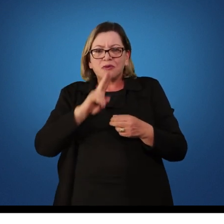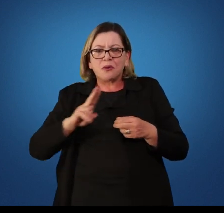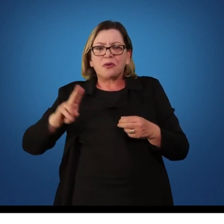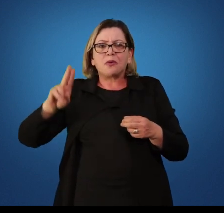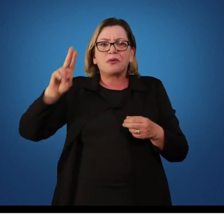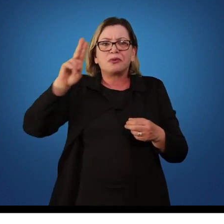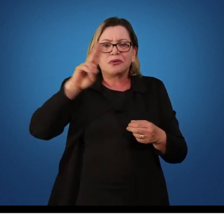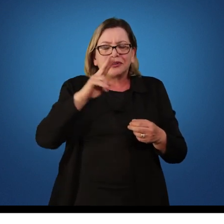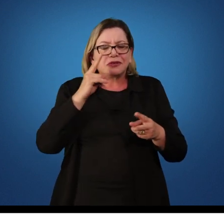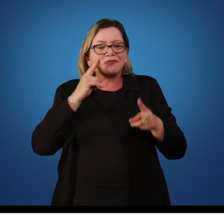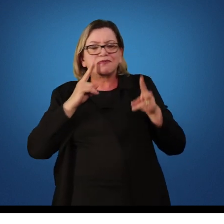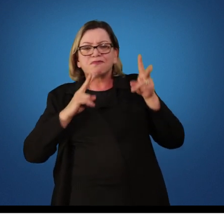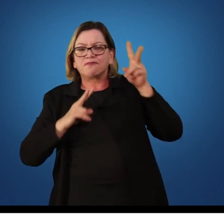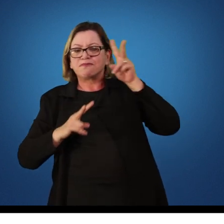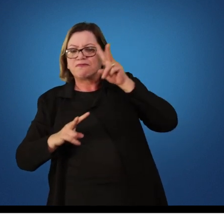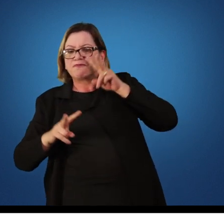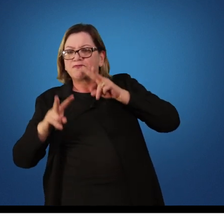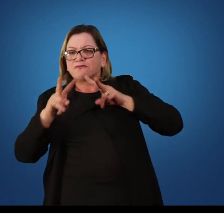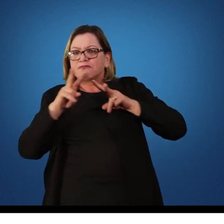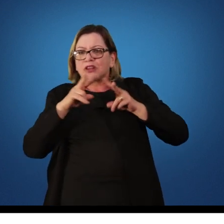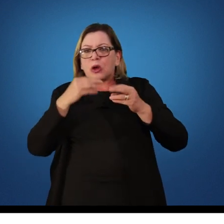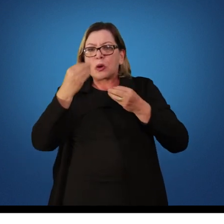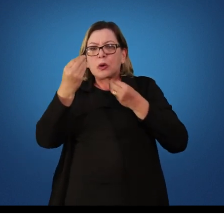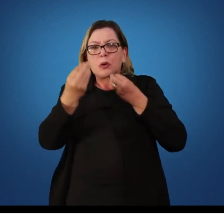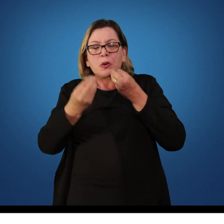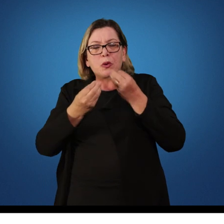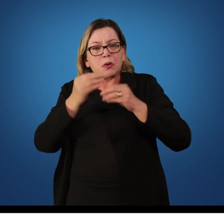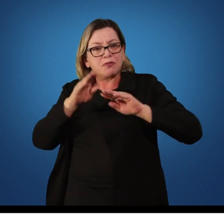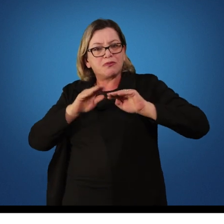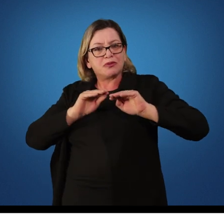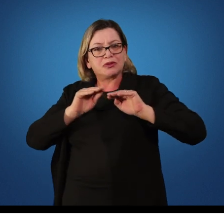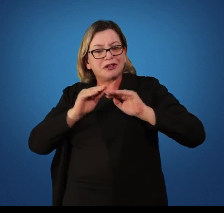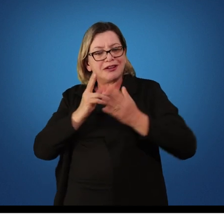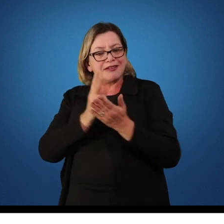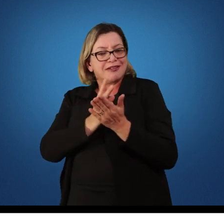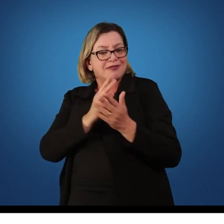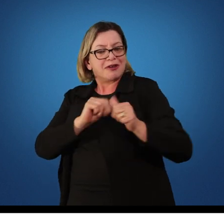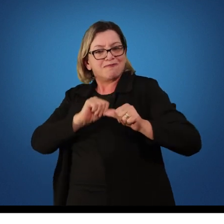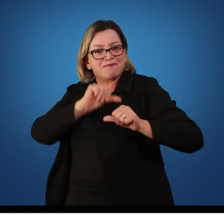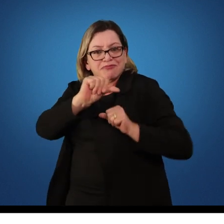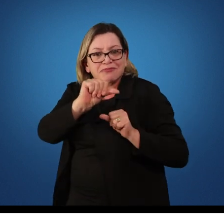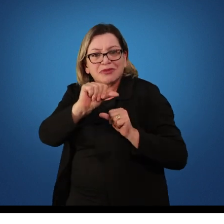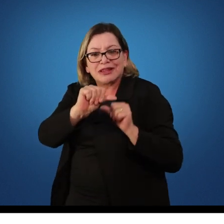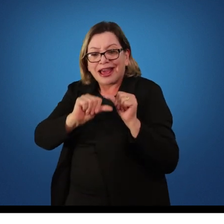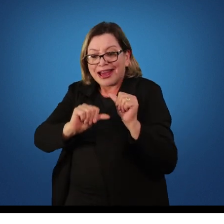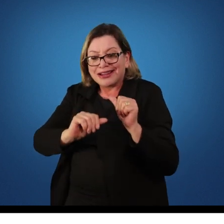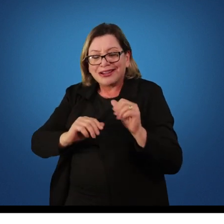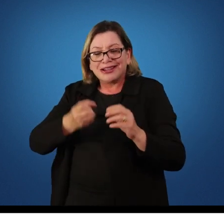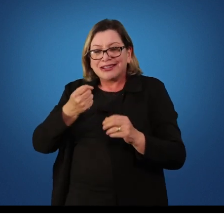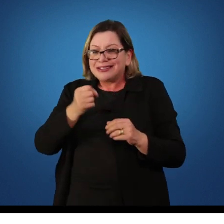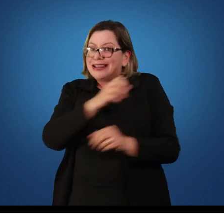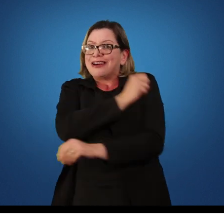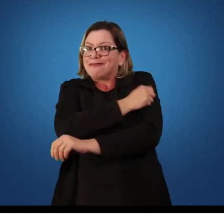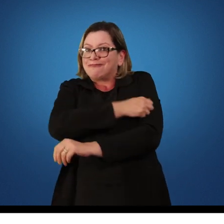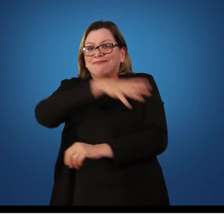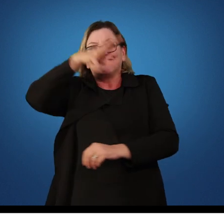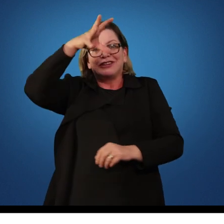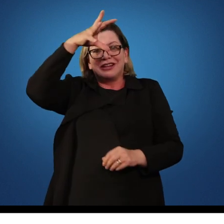visualizar esse desempenho que vai mudando conforme o nosso aluno vai aprendendo, é utilizar